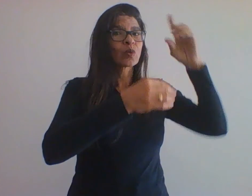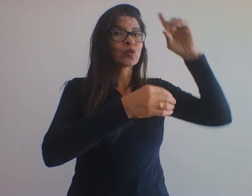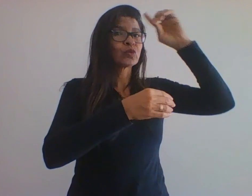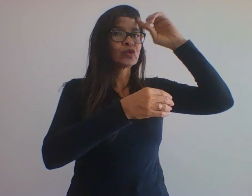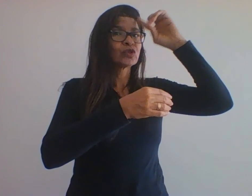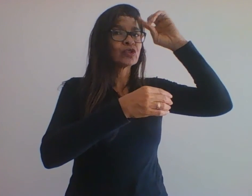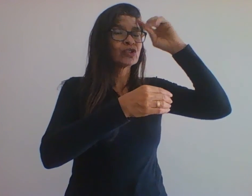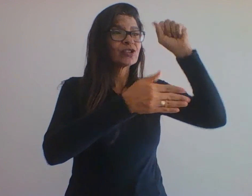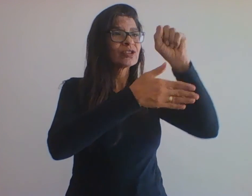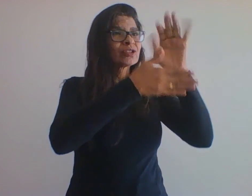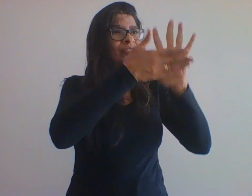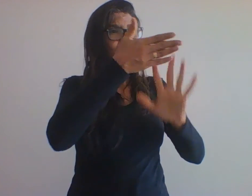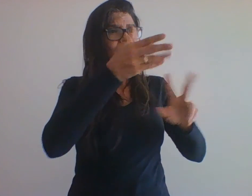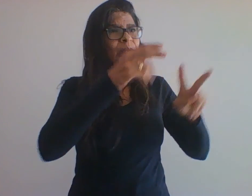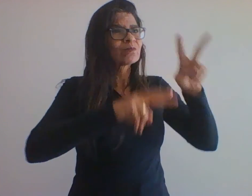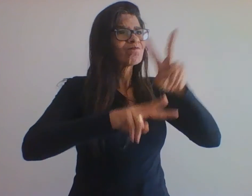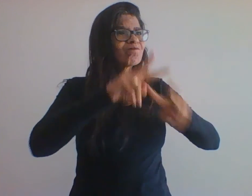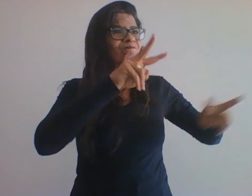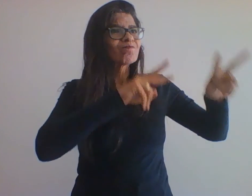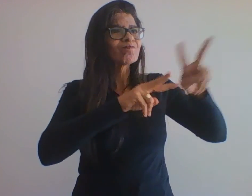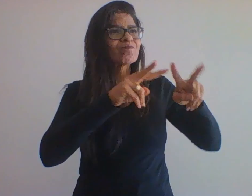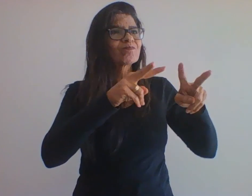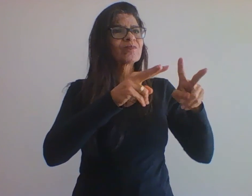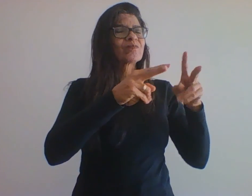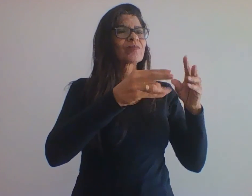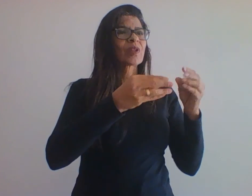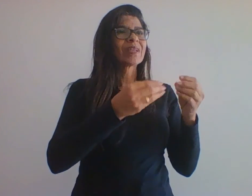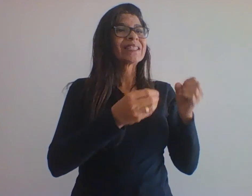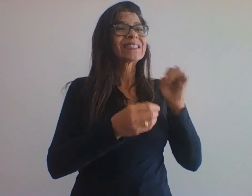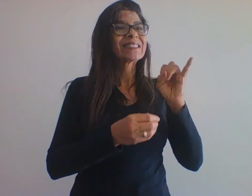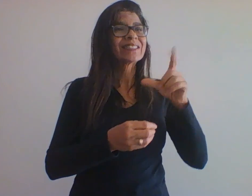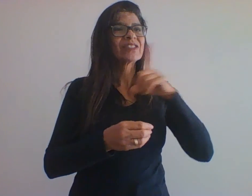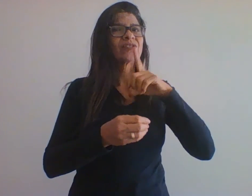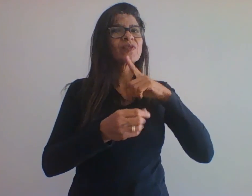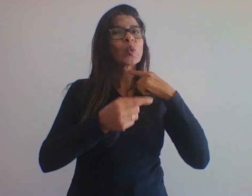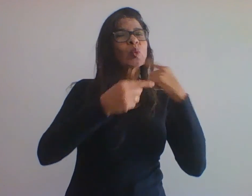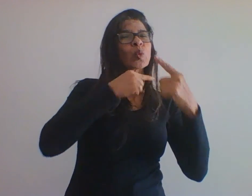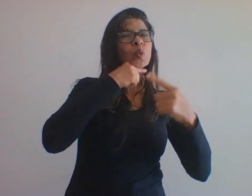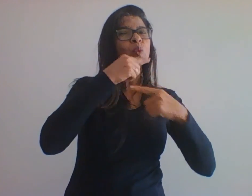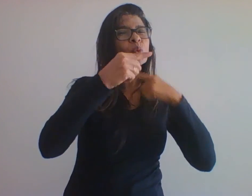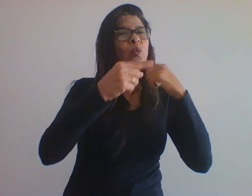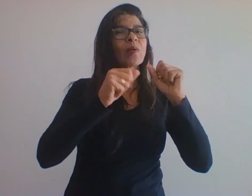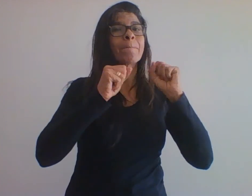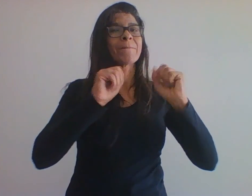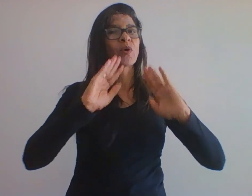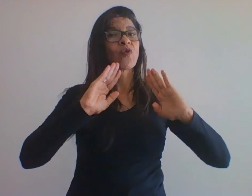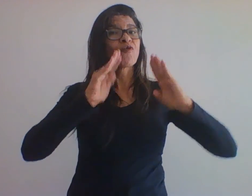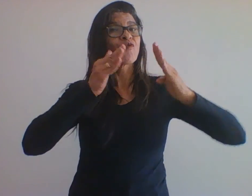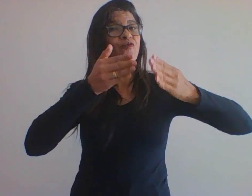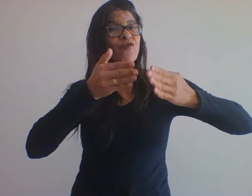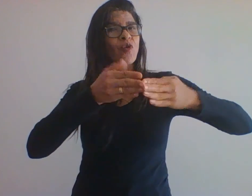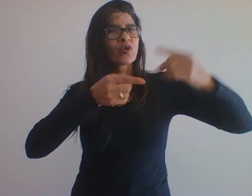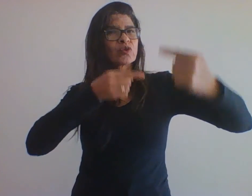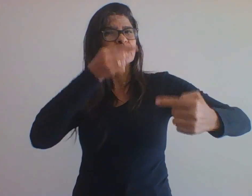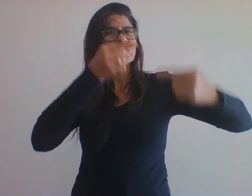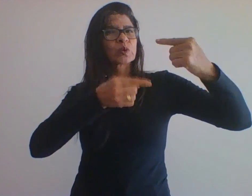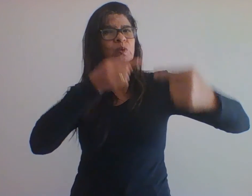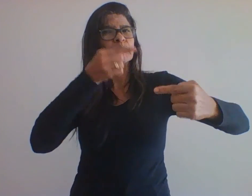que tiverem dúvidas, entrem em contato conosco nos fóruns de discussão, nas unidades de estudos. Ok? Obrigado pela atenção